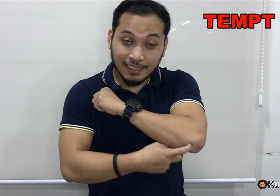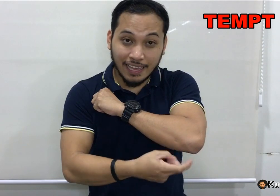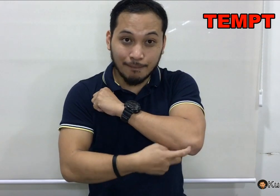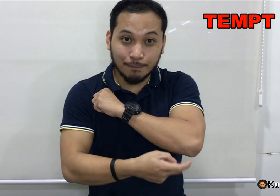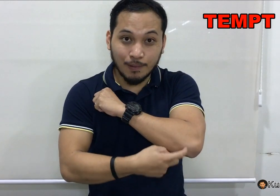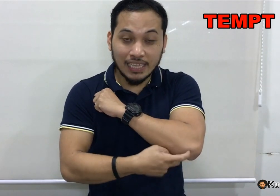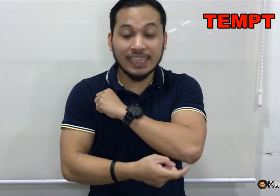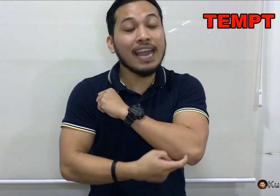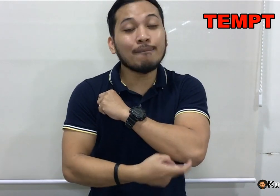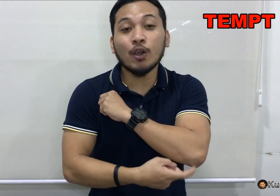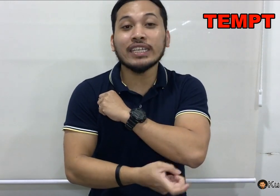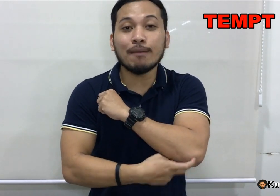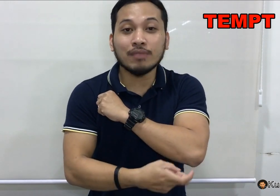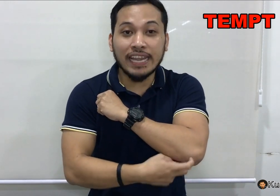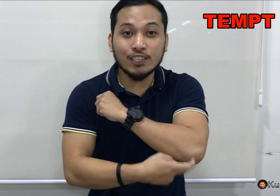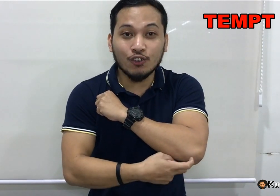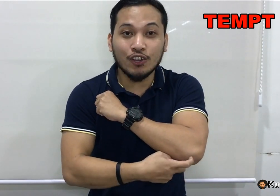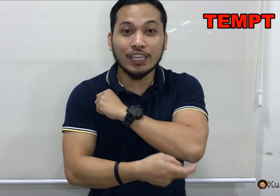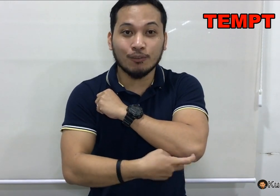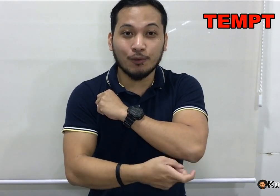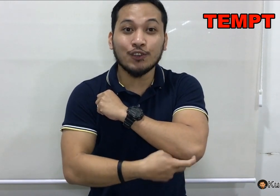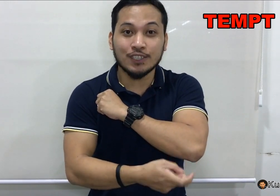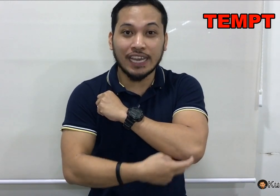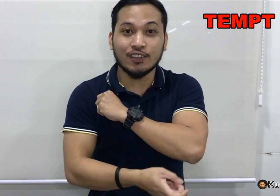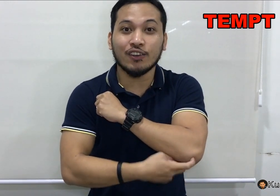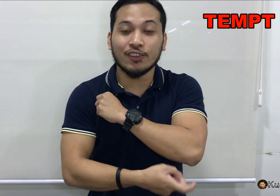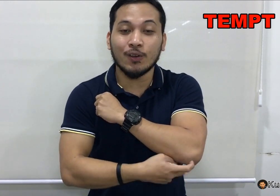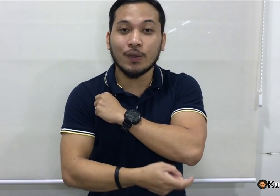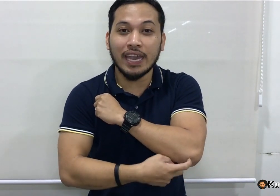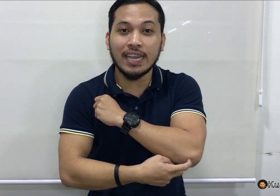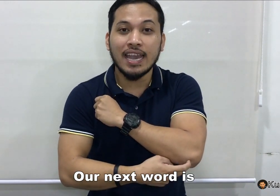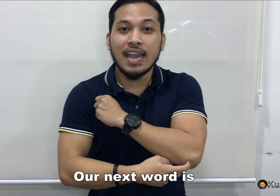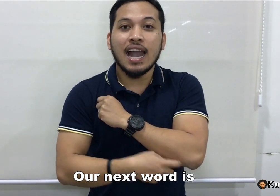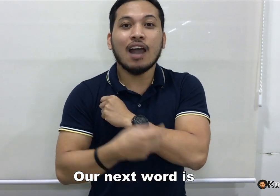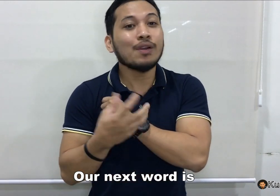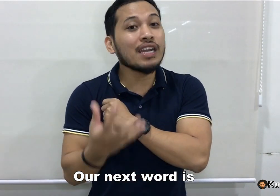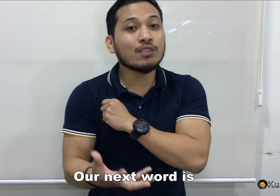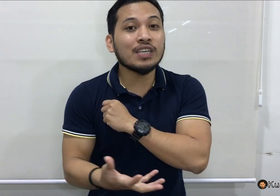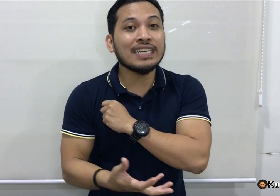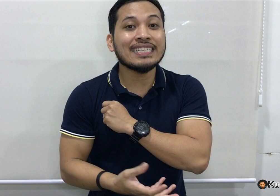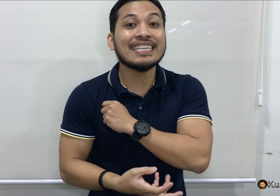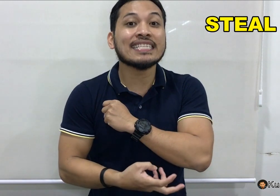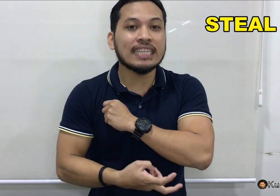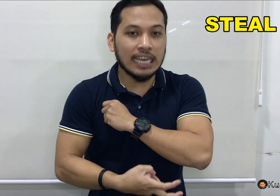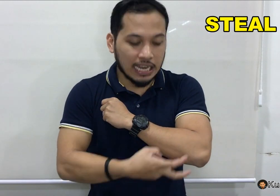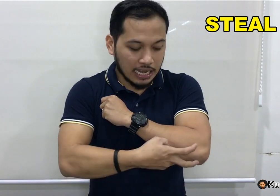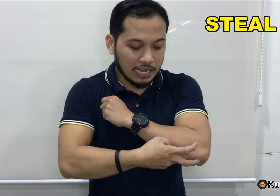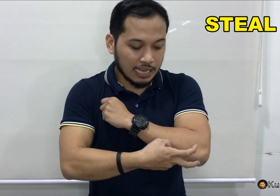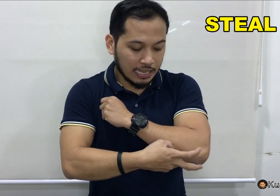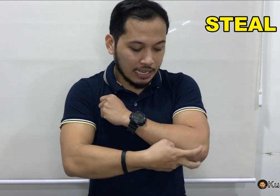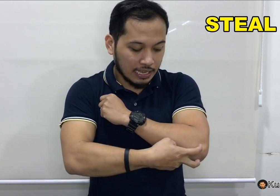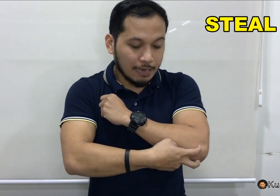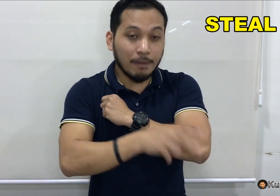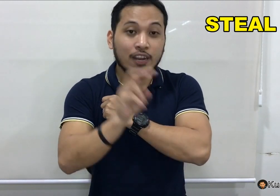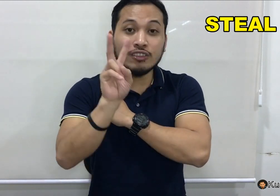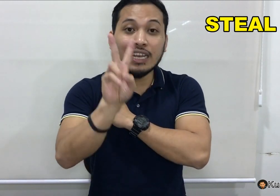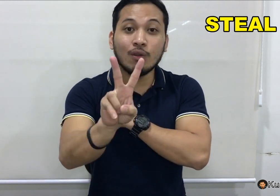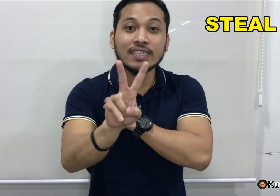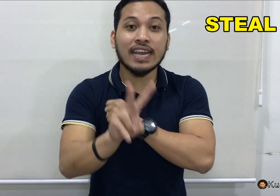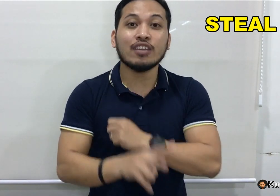Temp. temp or temptation, ito po yung sign nun. Okay. Our next word is, steal. Mayroong dalawang sign